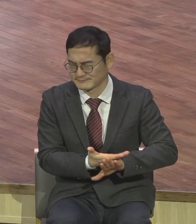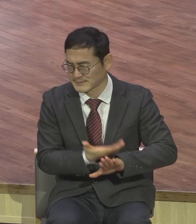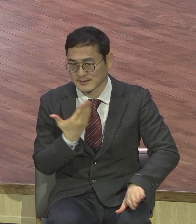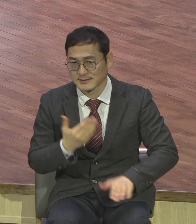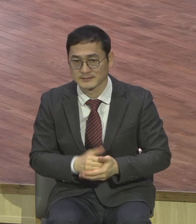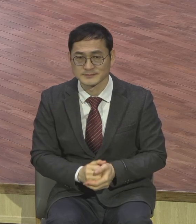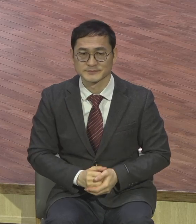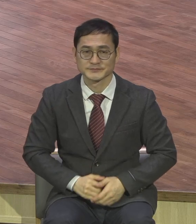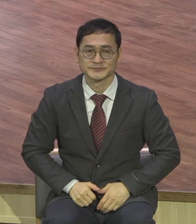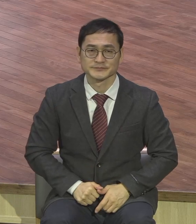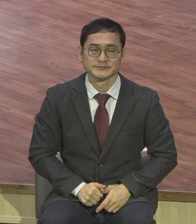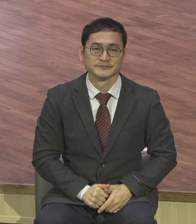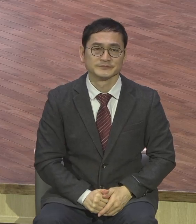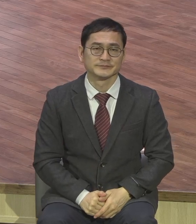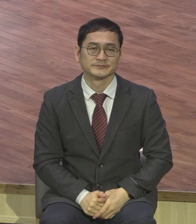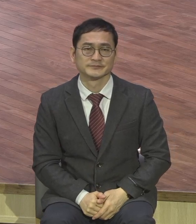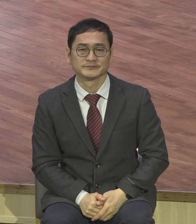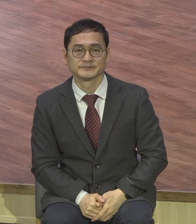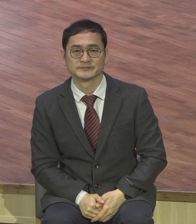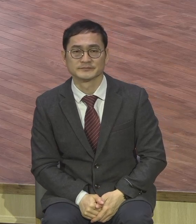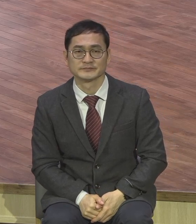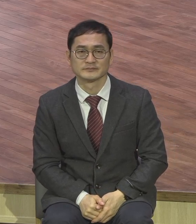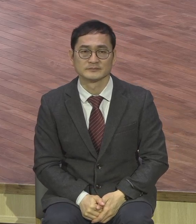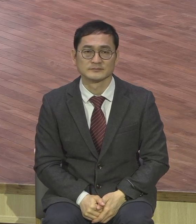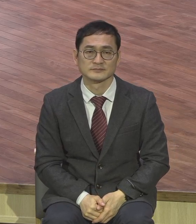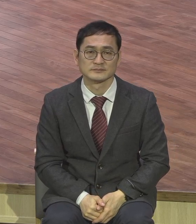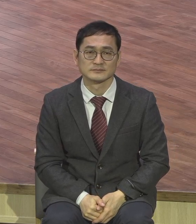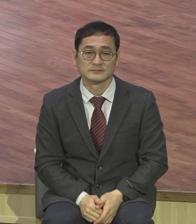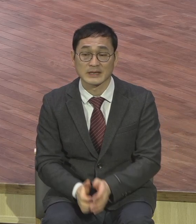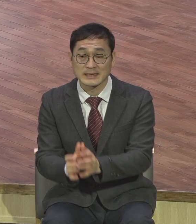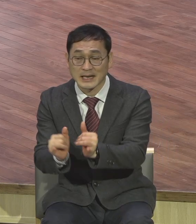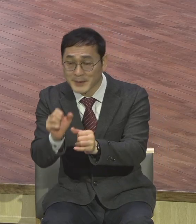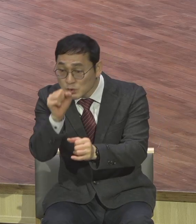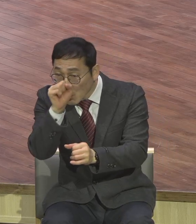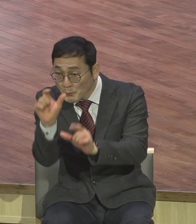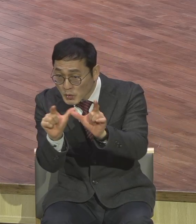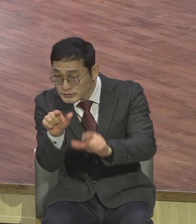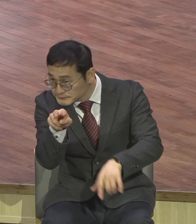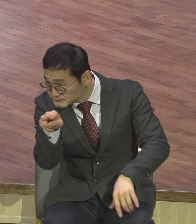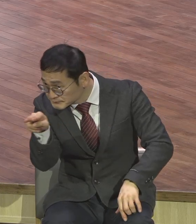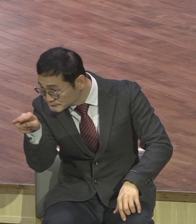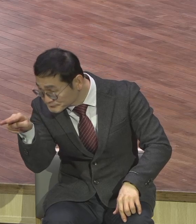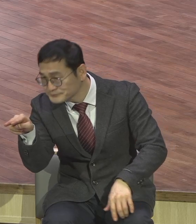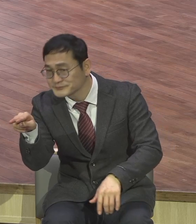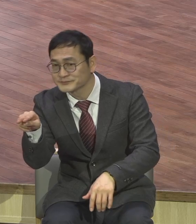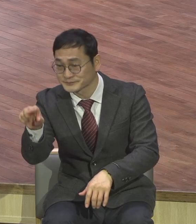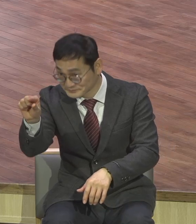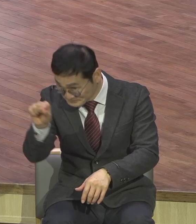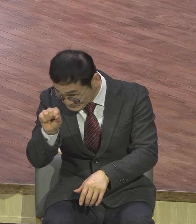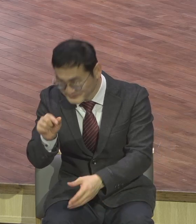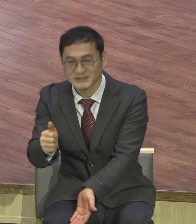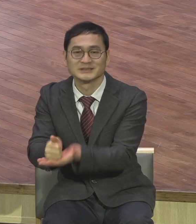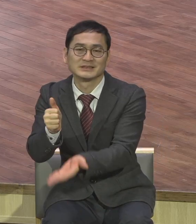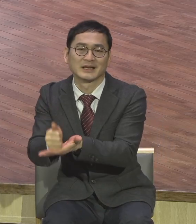사람의 그 장점을 보는 왜 좋은 점도 많은데 꼭 나쁜 점만 봅니까? 왜 안 되는 것만 보느냐고요